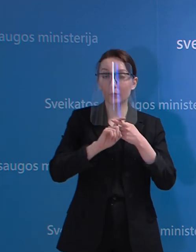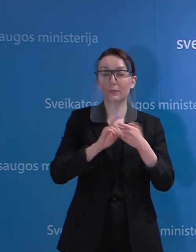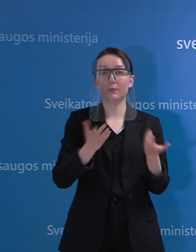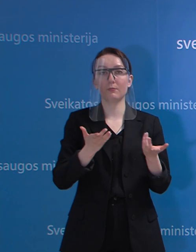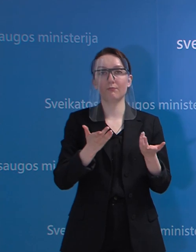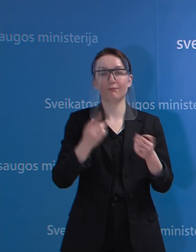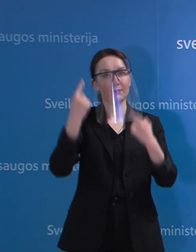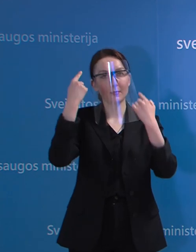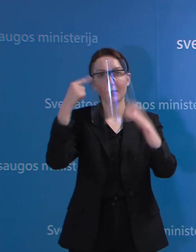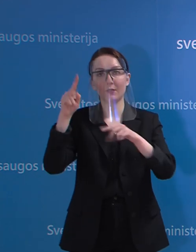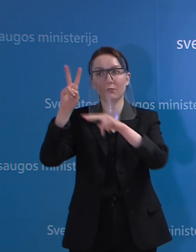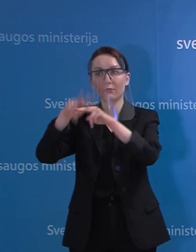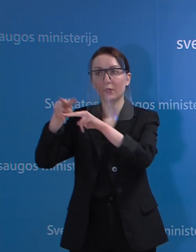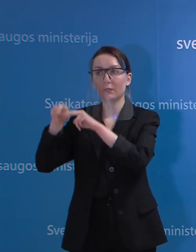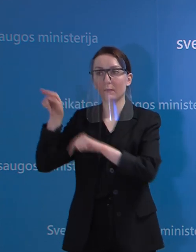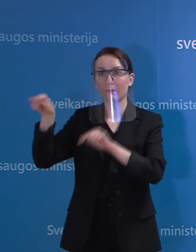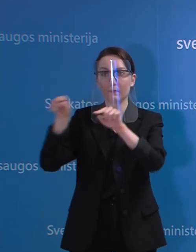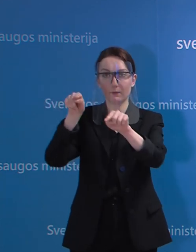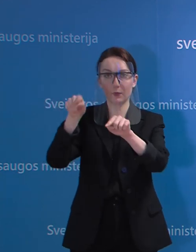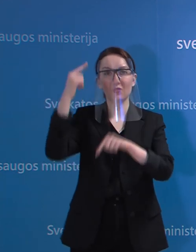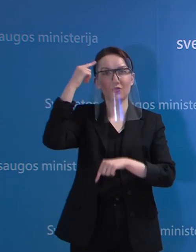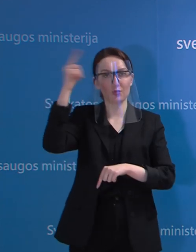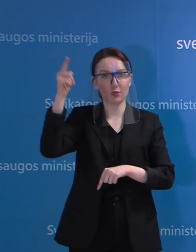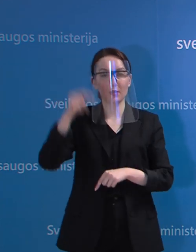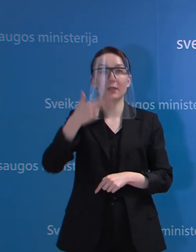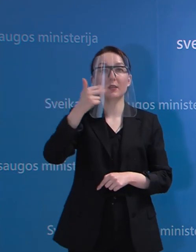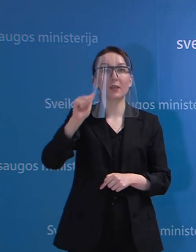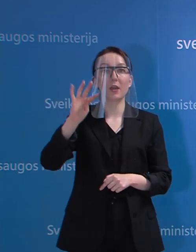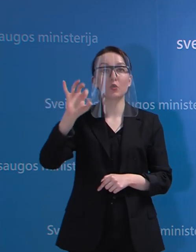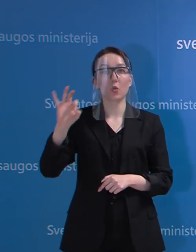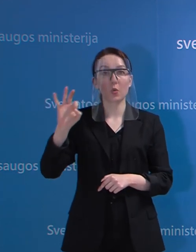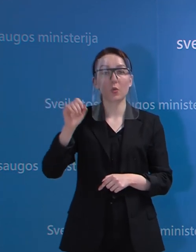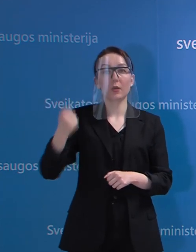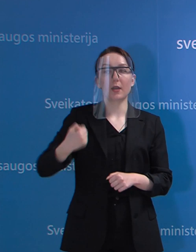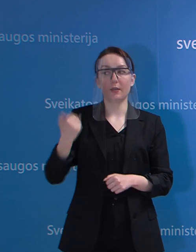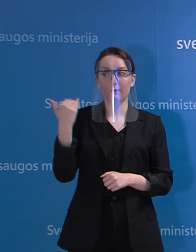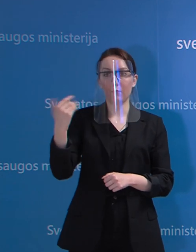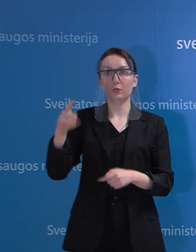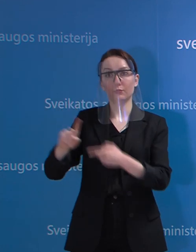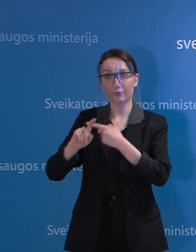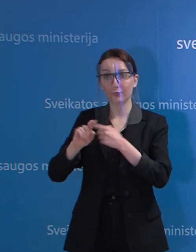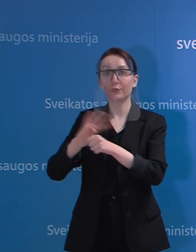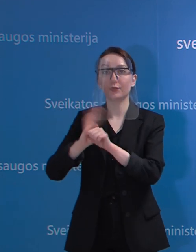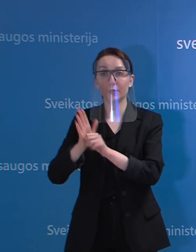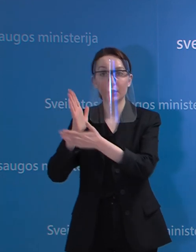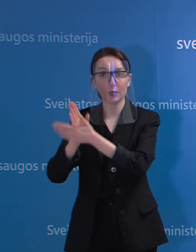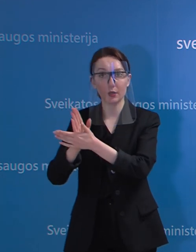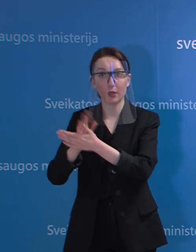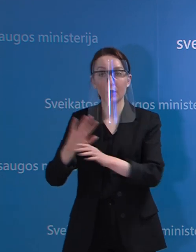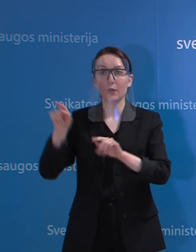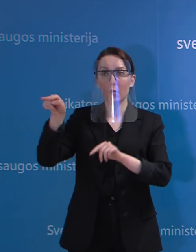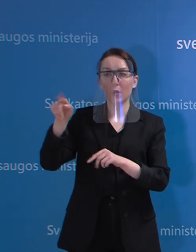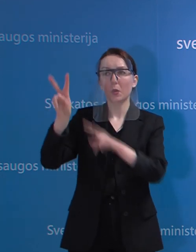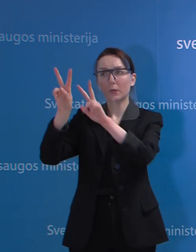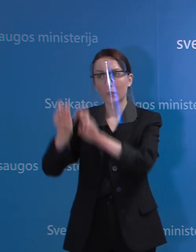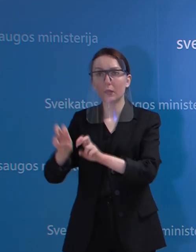visiškai kitoje vietoje ir jūs žinot, kad tai yra NATO kariai. Ir jie tiek, kiek reikia,